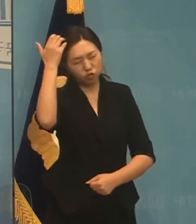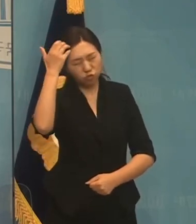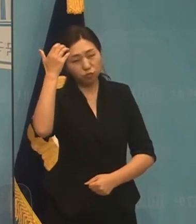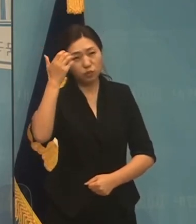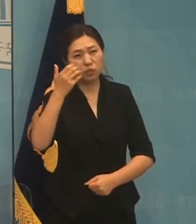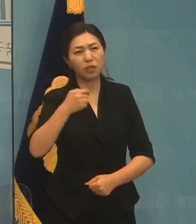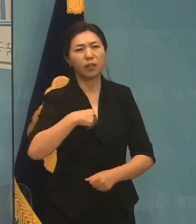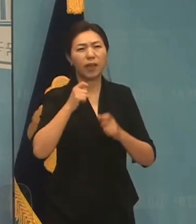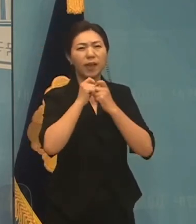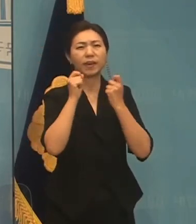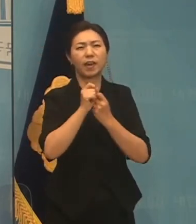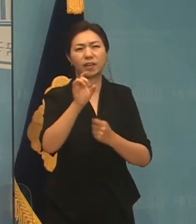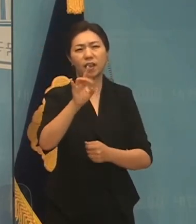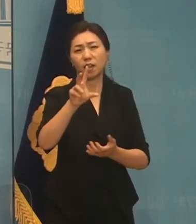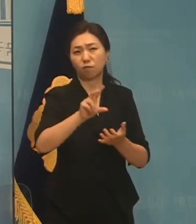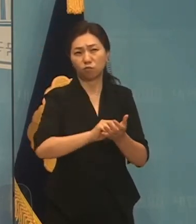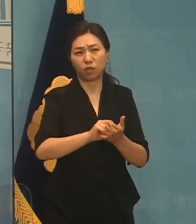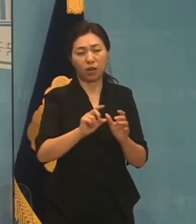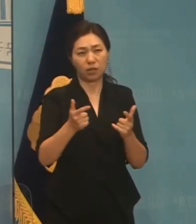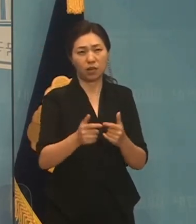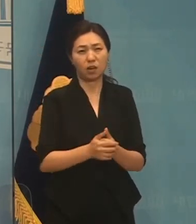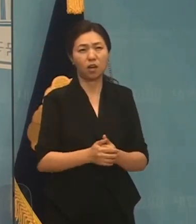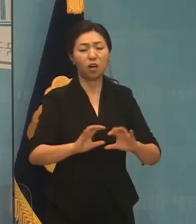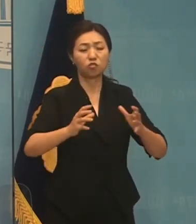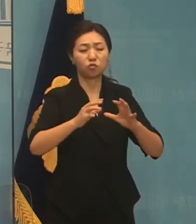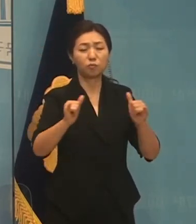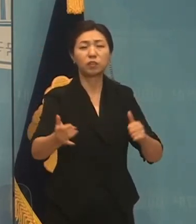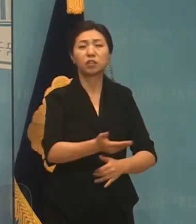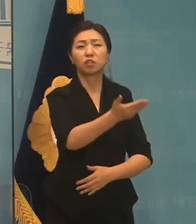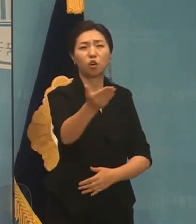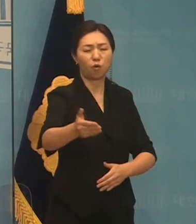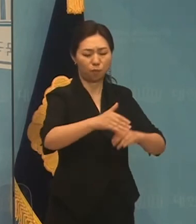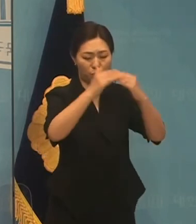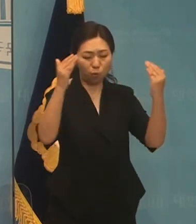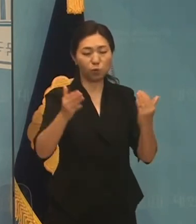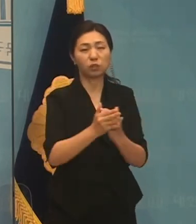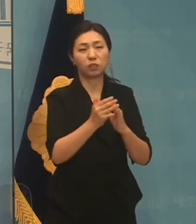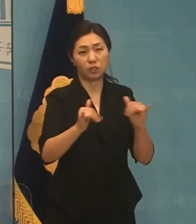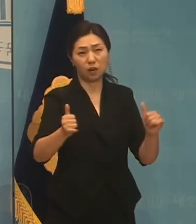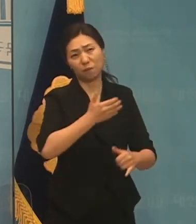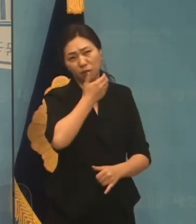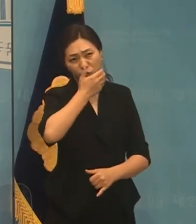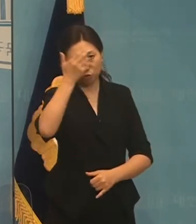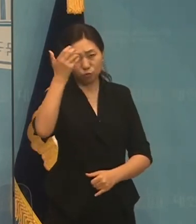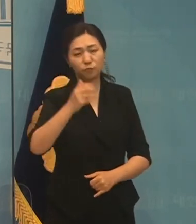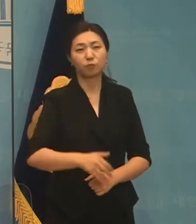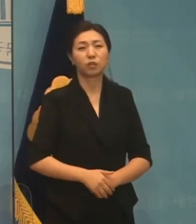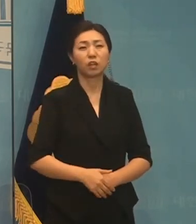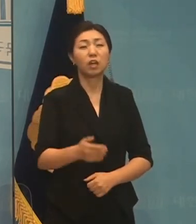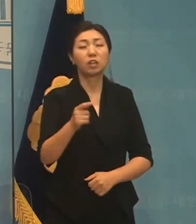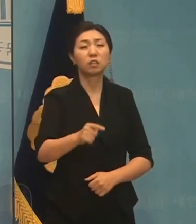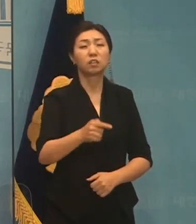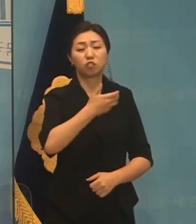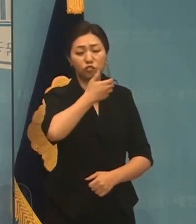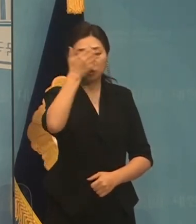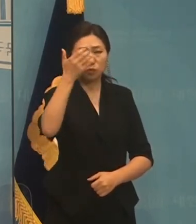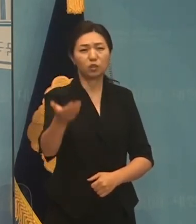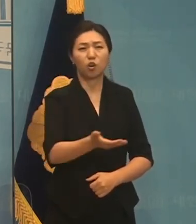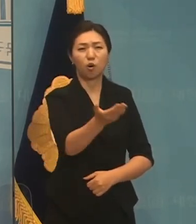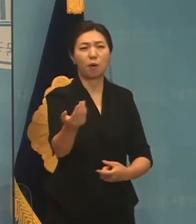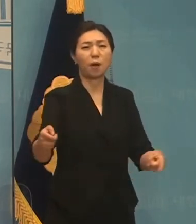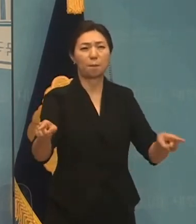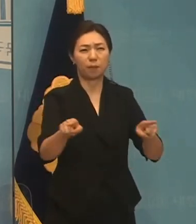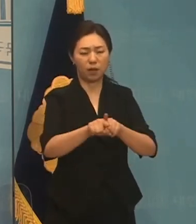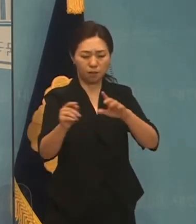꿈이겠습니까? 국민 여러분의 꿈이기도 할 것입니다. 이 꿈을 국민 여러분과 함께 이룰